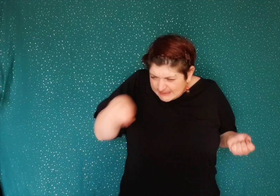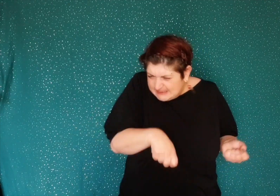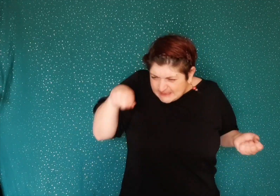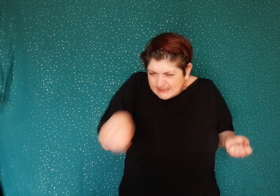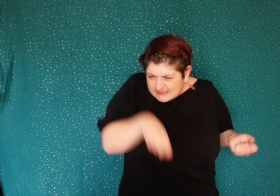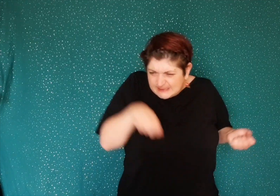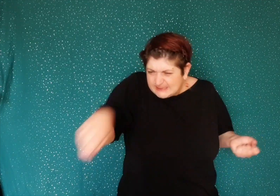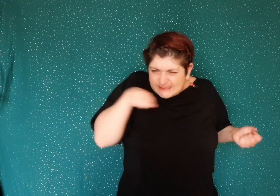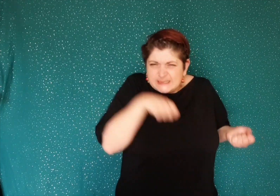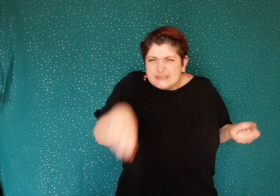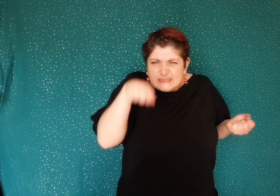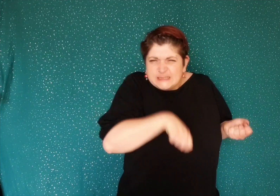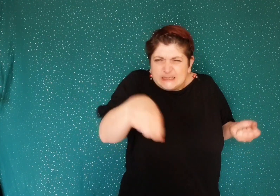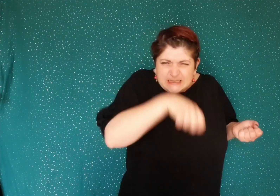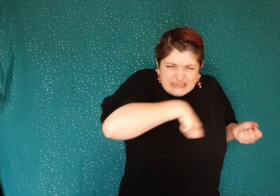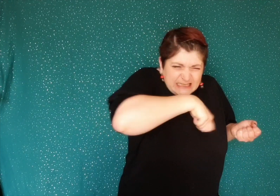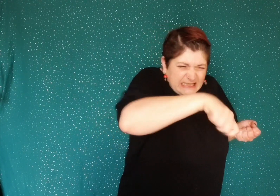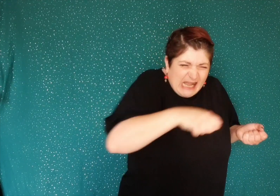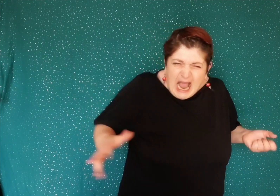il sort les grands moyens